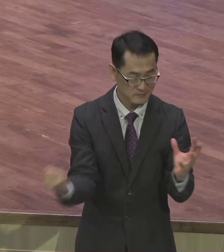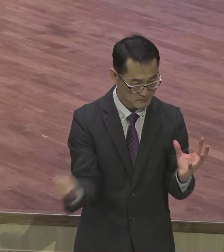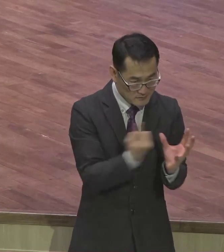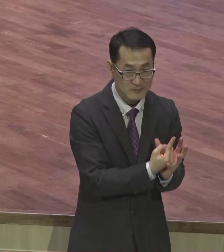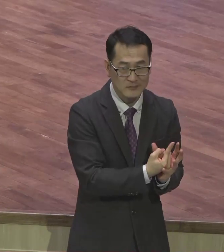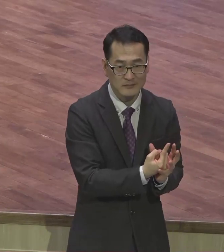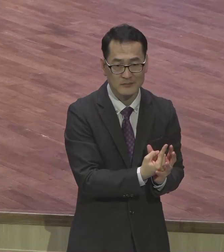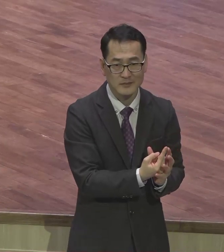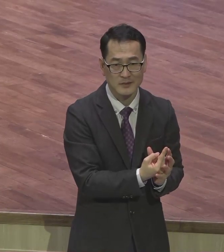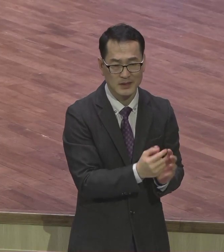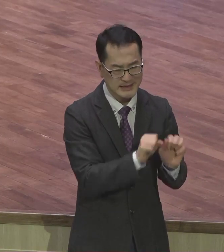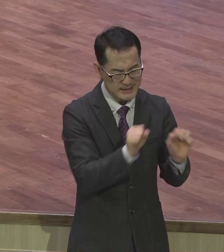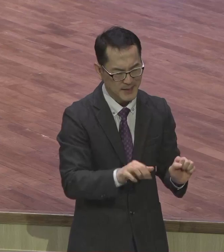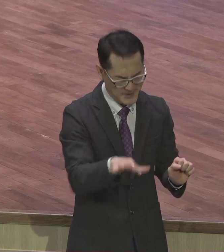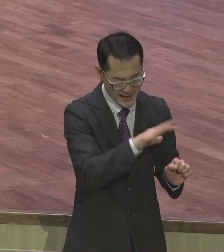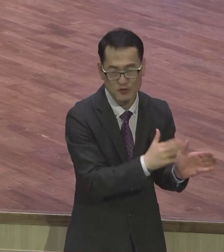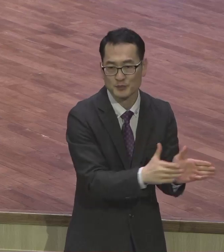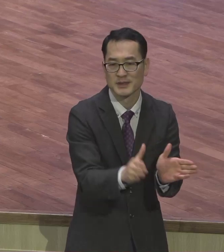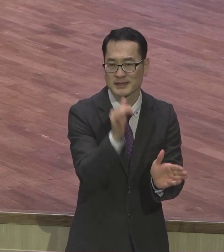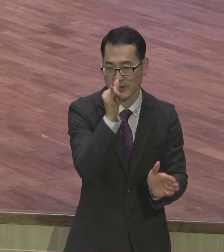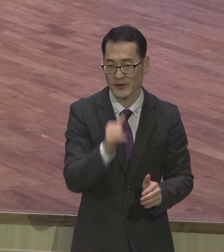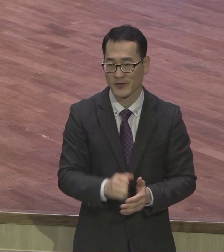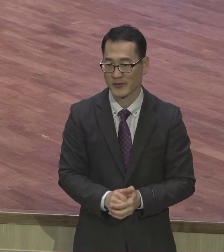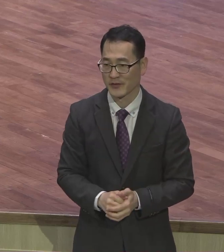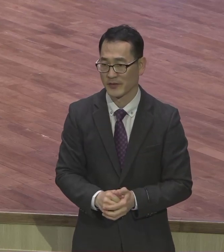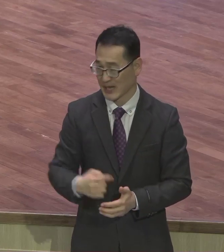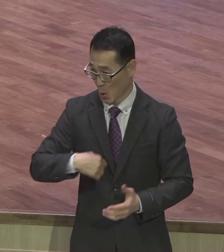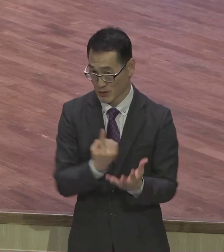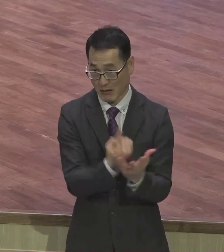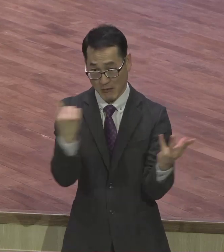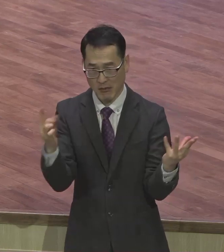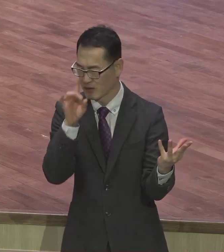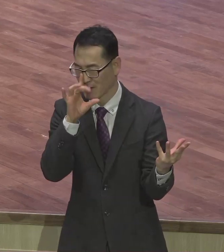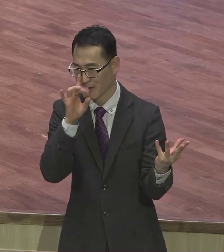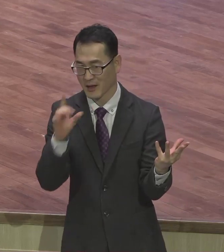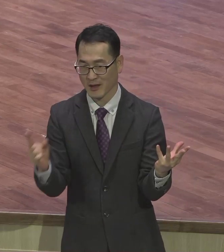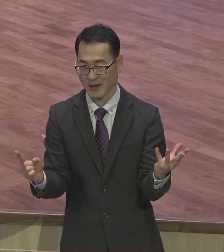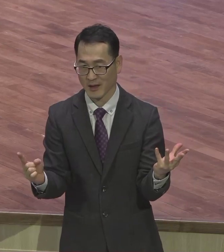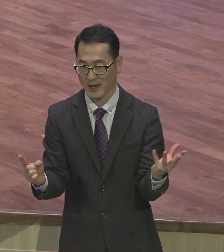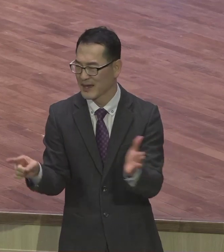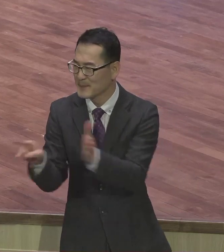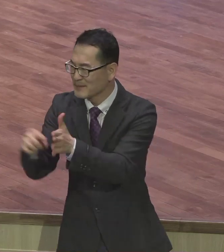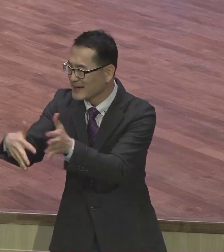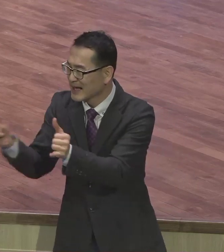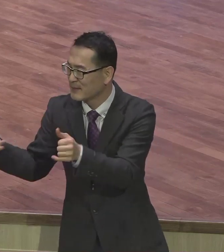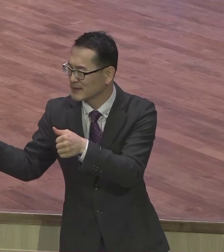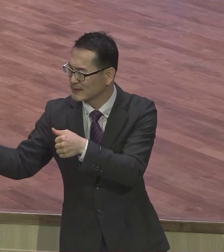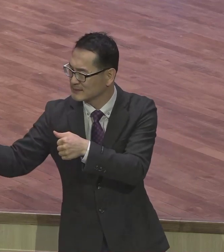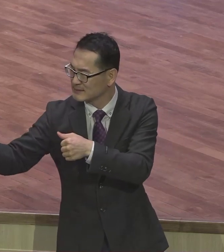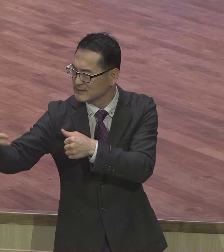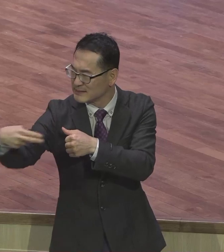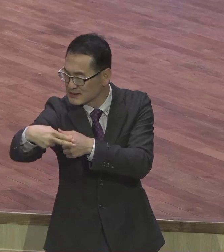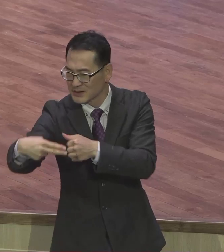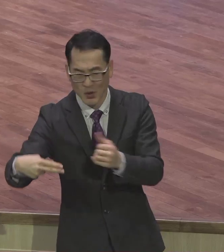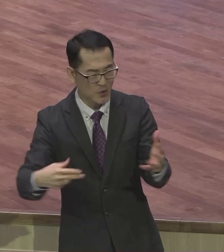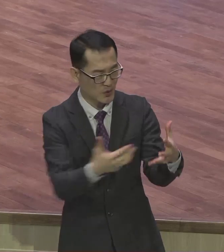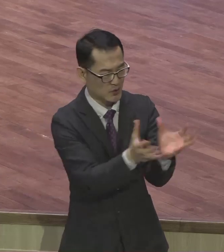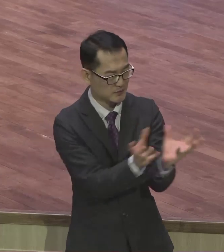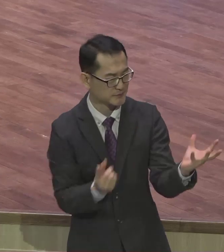시스템이 다 돼 있어요. 이제 그 속에서 놀아야 돼. 불신자 친구들 다 끊고요. 이제 다 불신 문화 다 끊고요. 이제는 교회